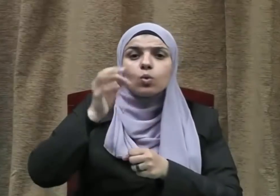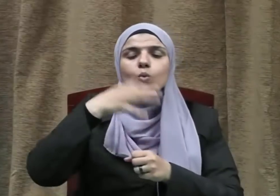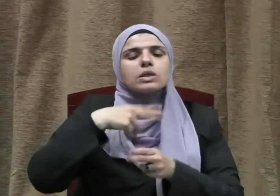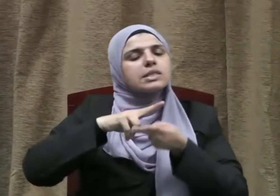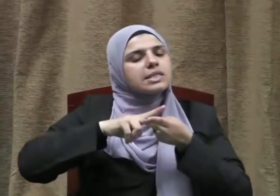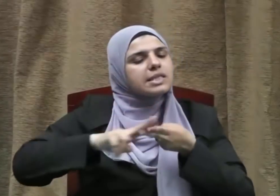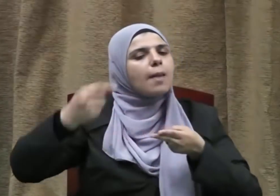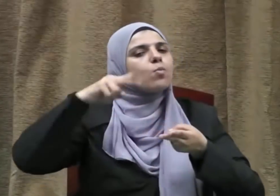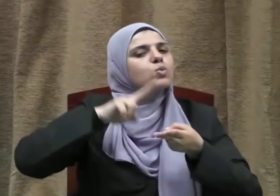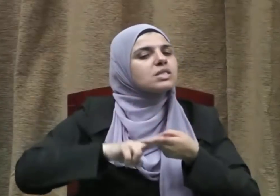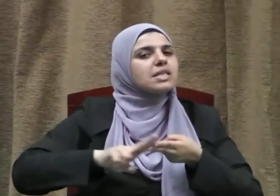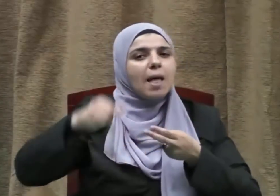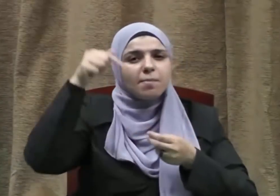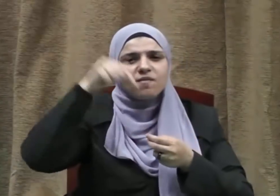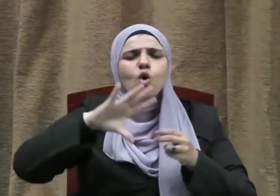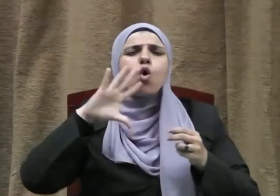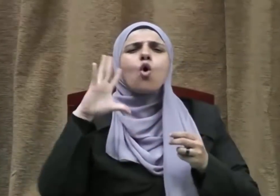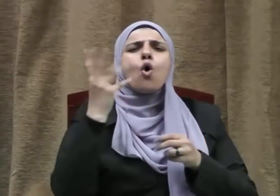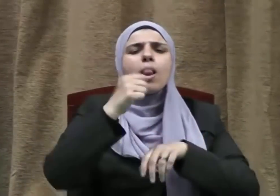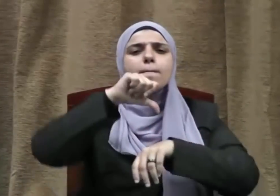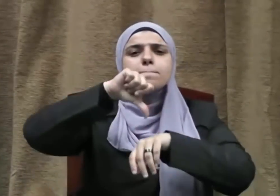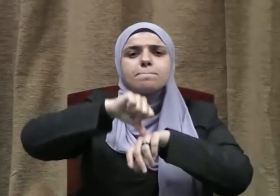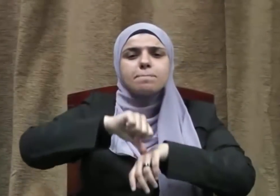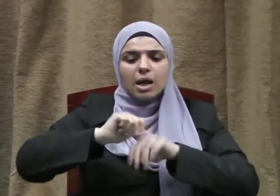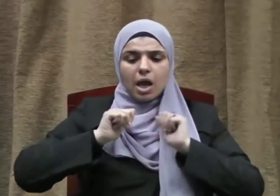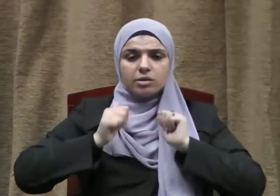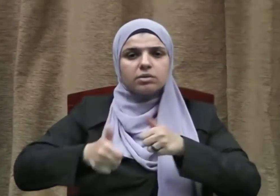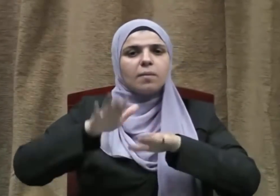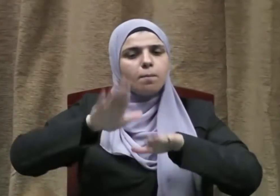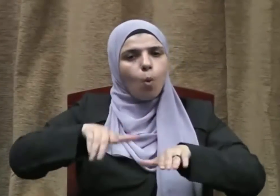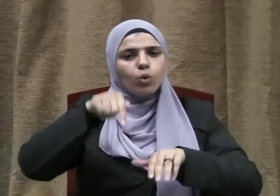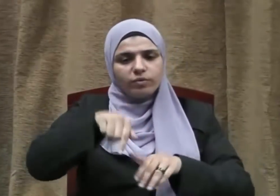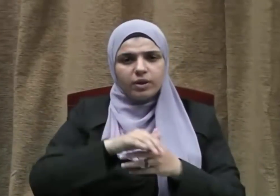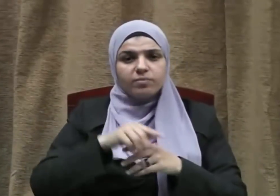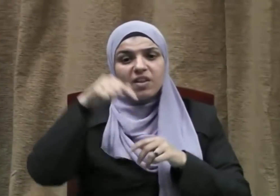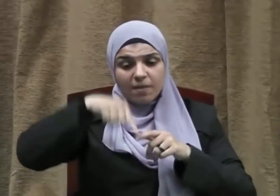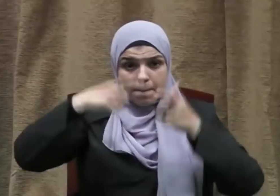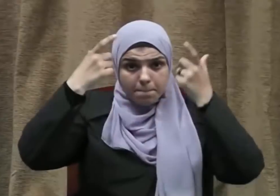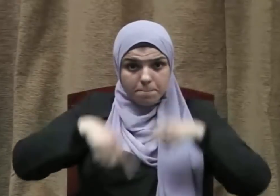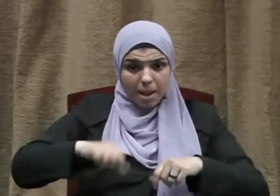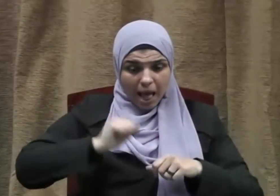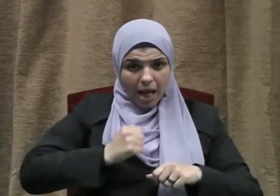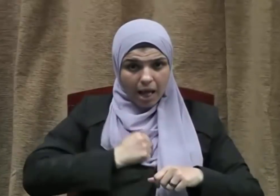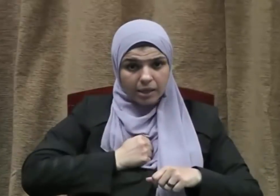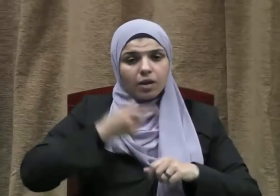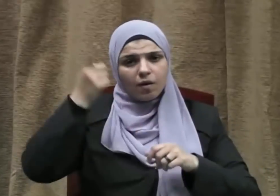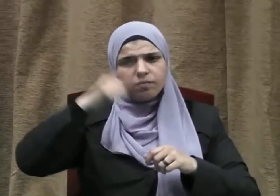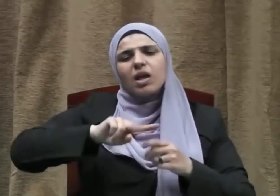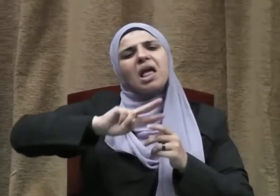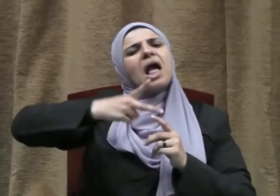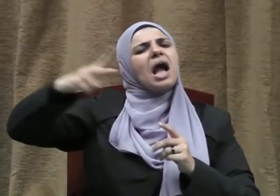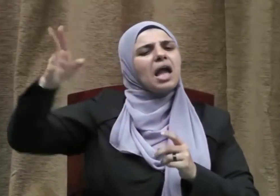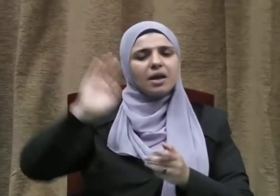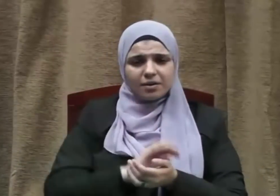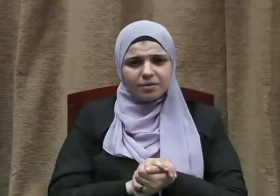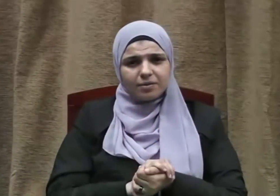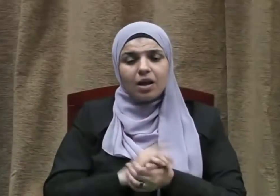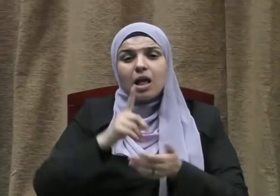وأمان وسلم وسلام في كل مكان يحل فيه في بلاده وفي